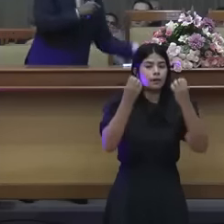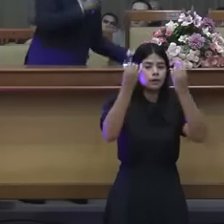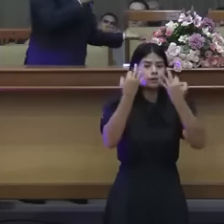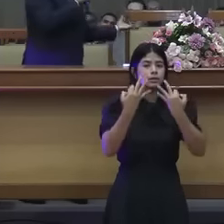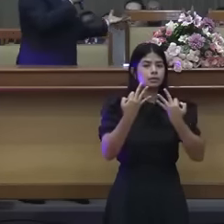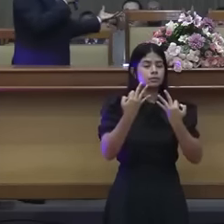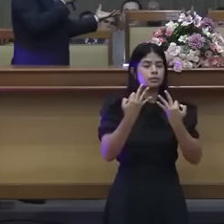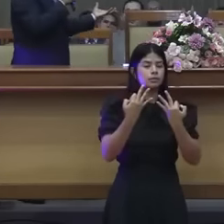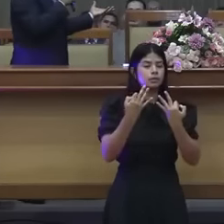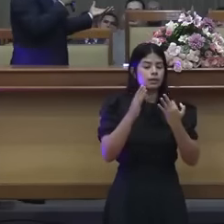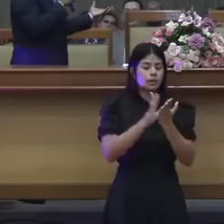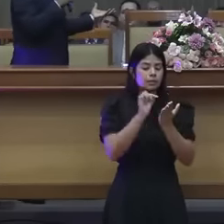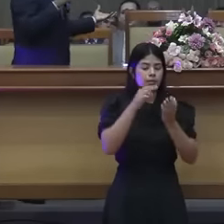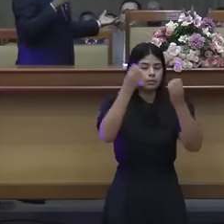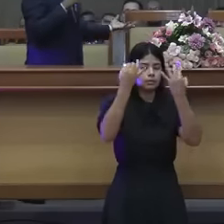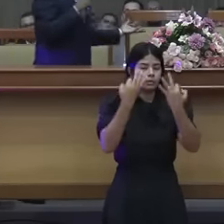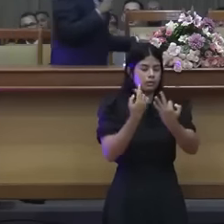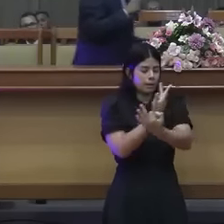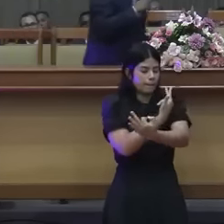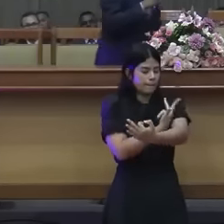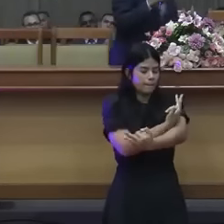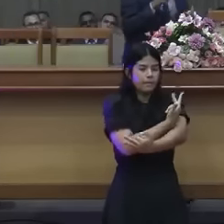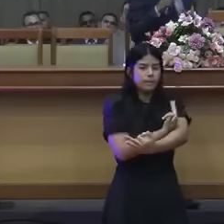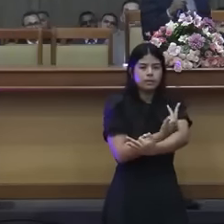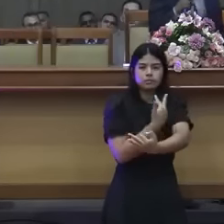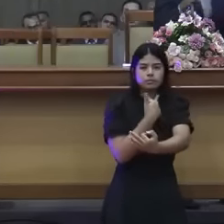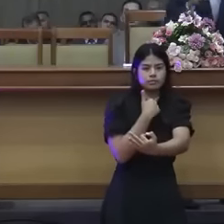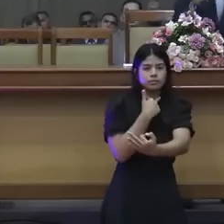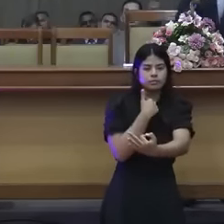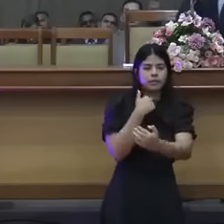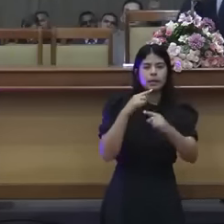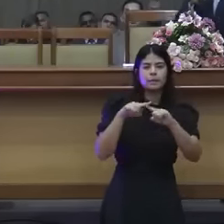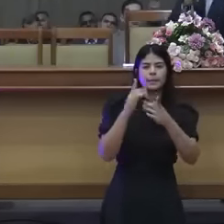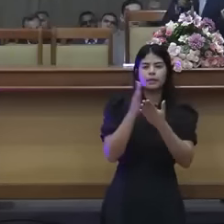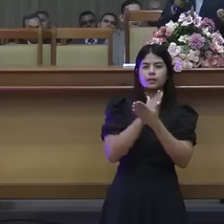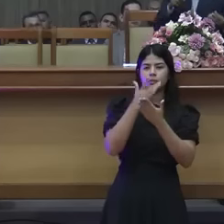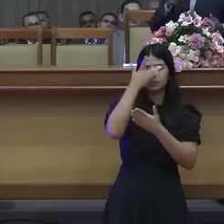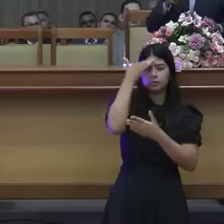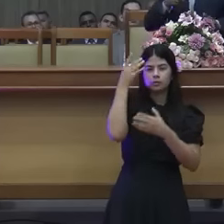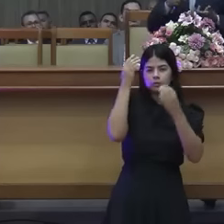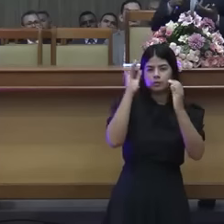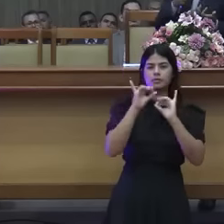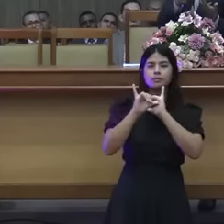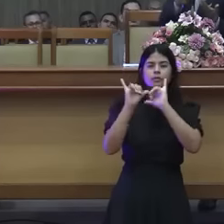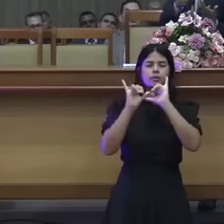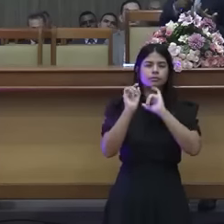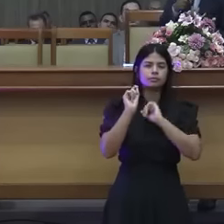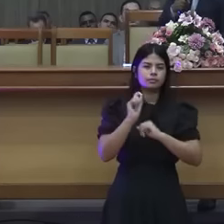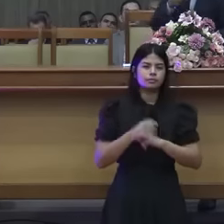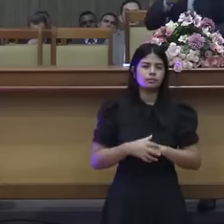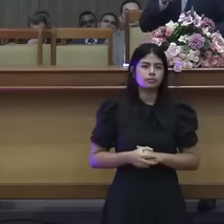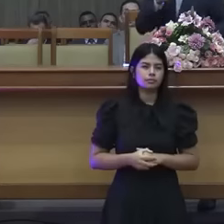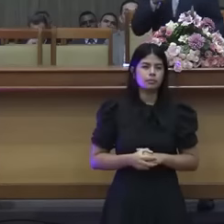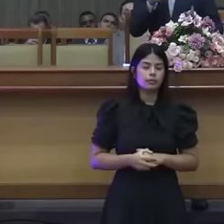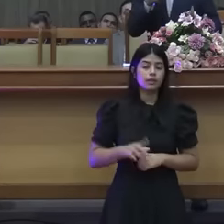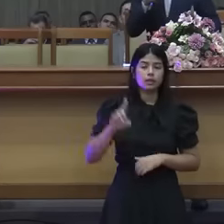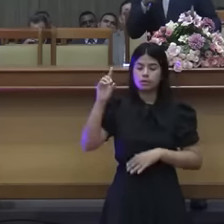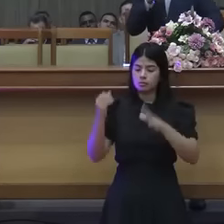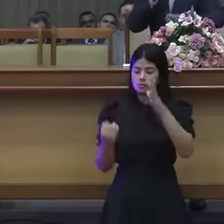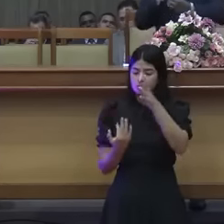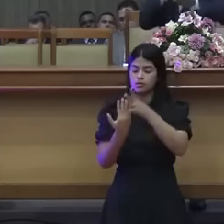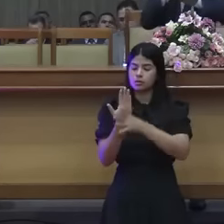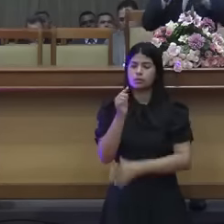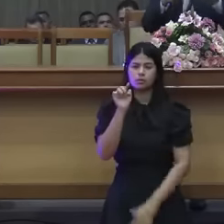corpos. Aí tem gente que diz, mas é só a lei. Olhem para cá. O teu corpo quem fez foi Deus.